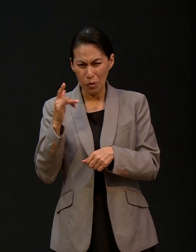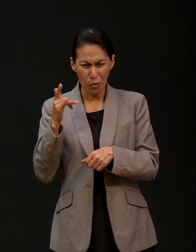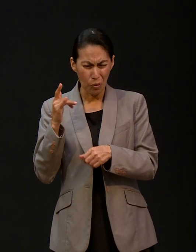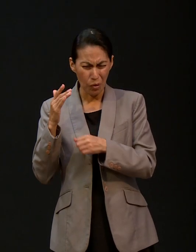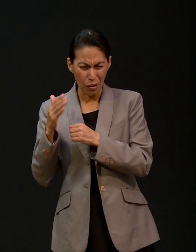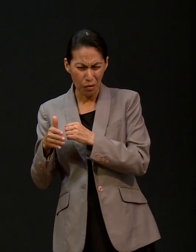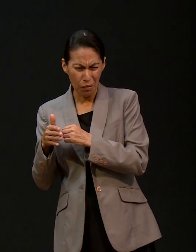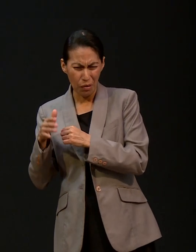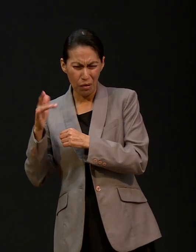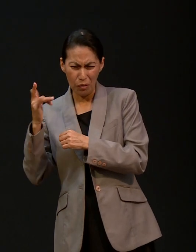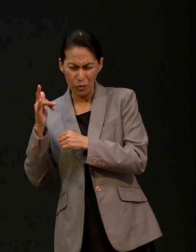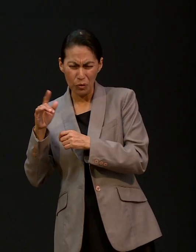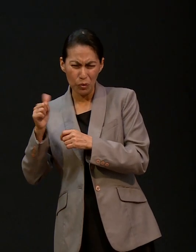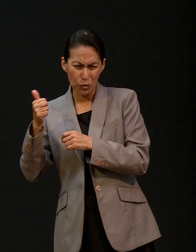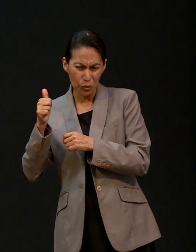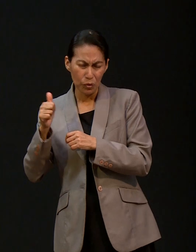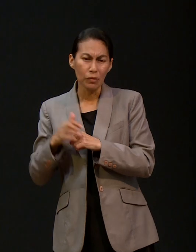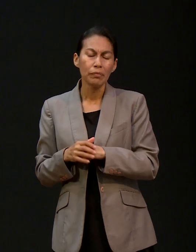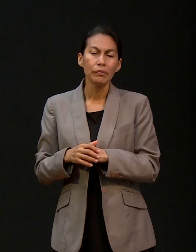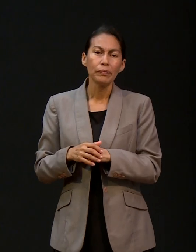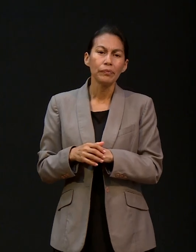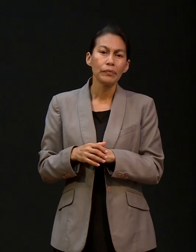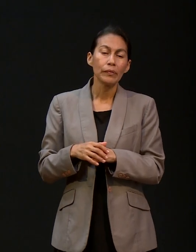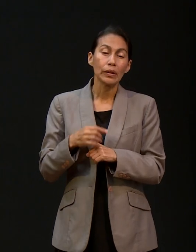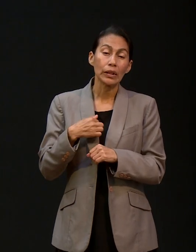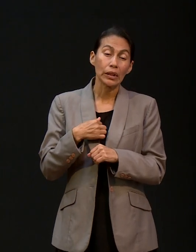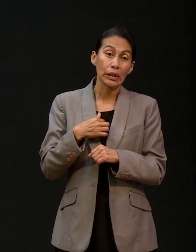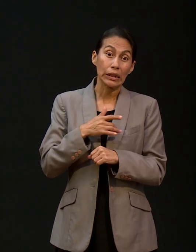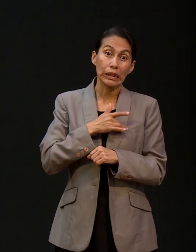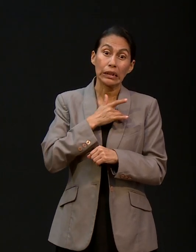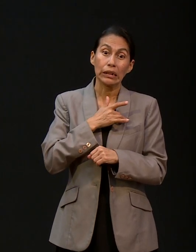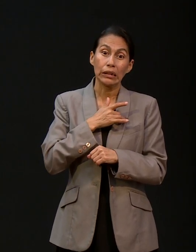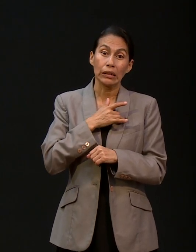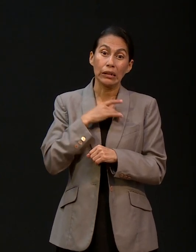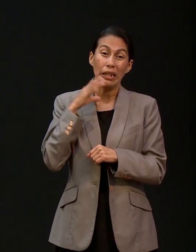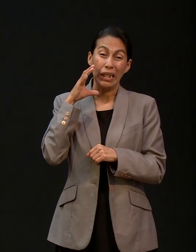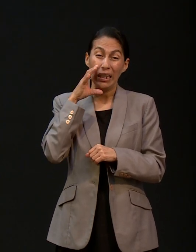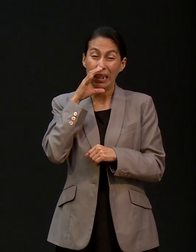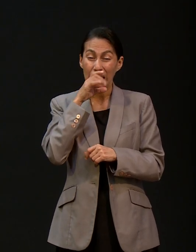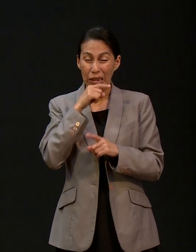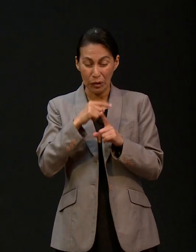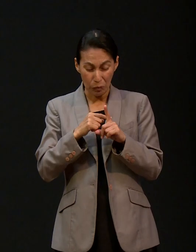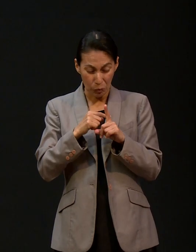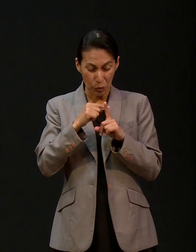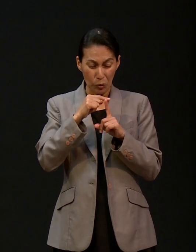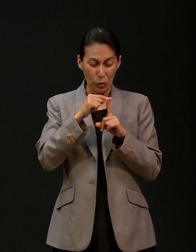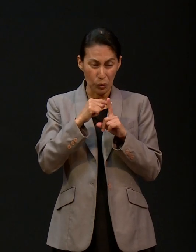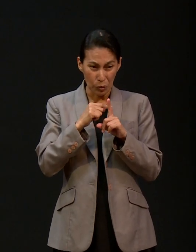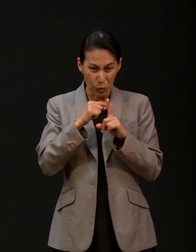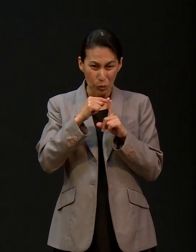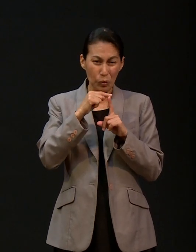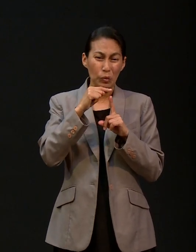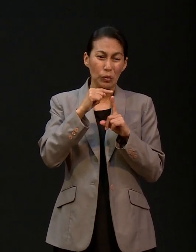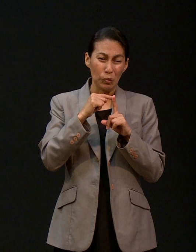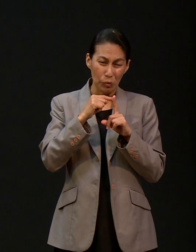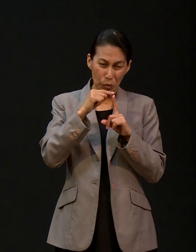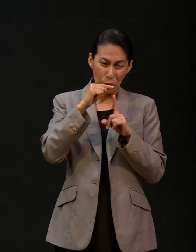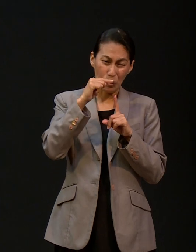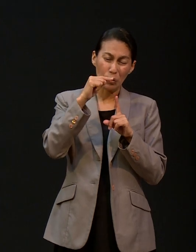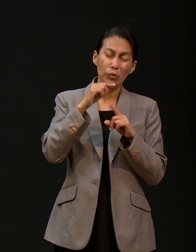julio, en agosto, en agosto, pues esa fiebre no se, no se día y la única que